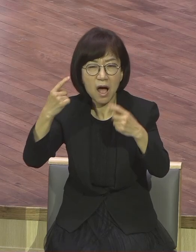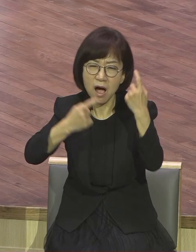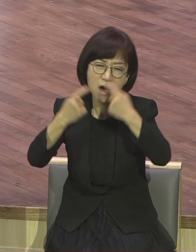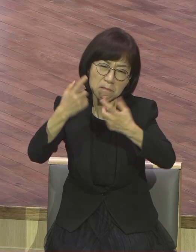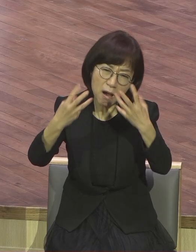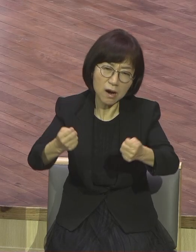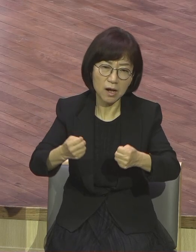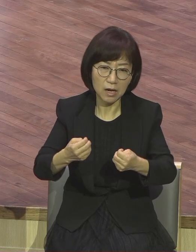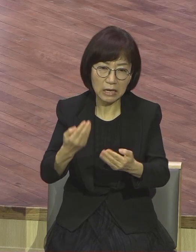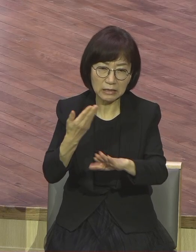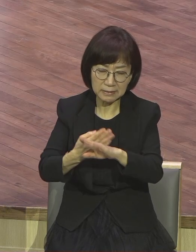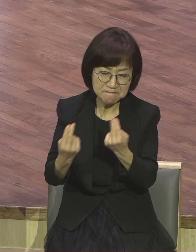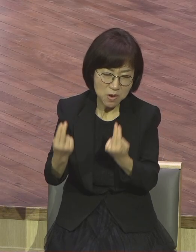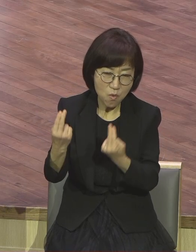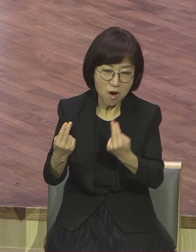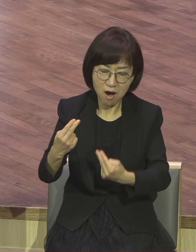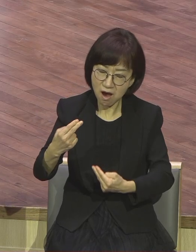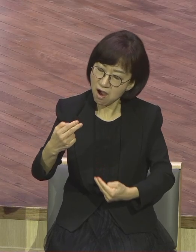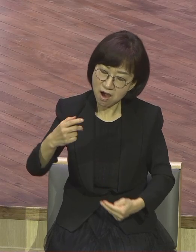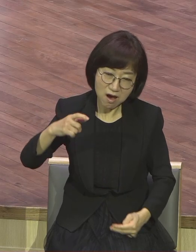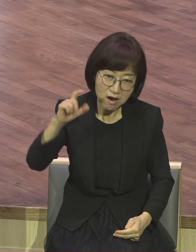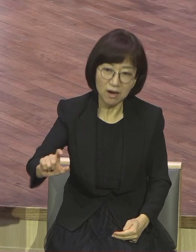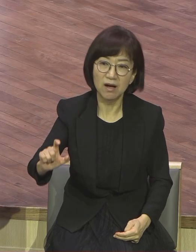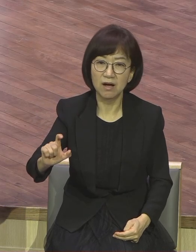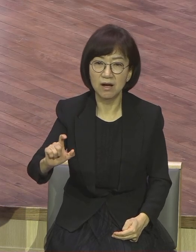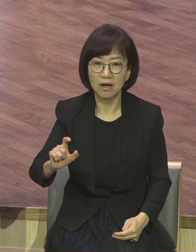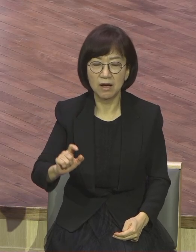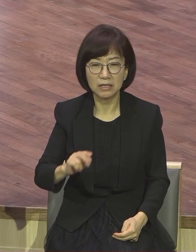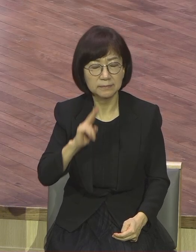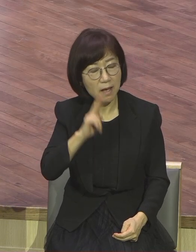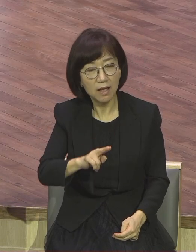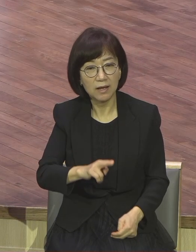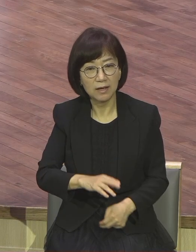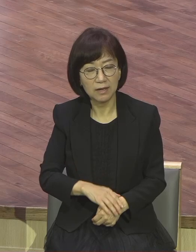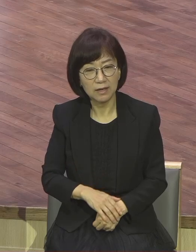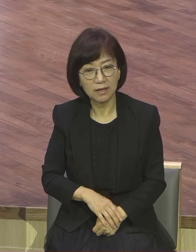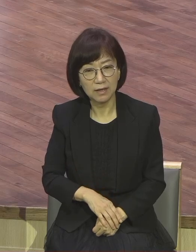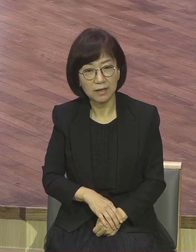굉장히 심각합니다. 요즘 시대